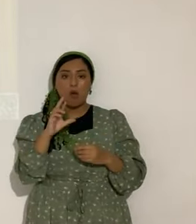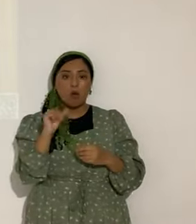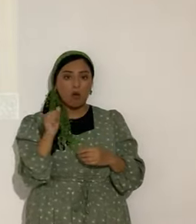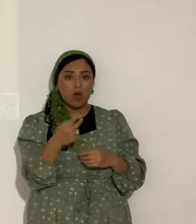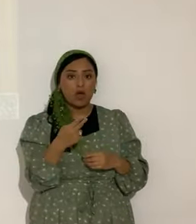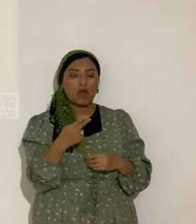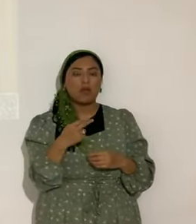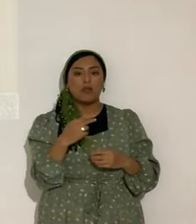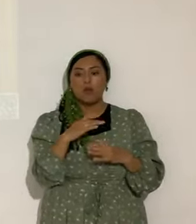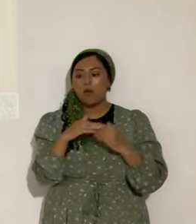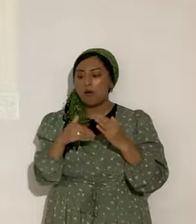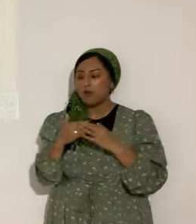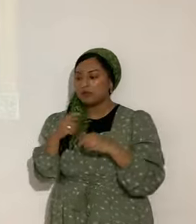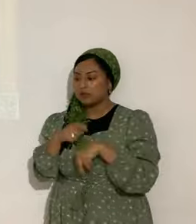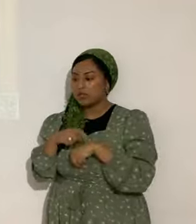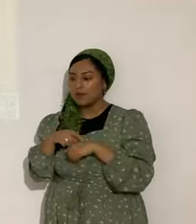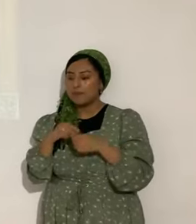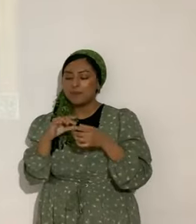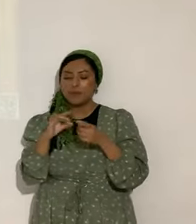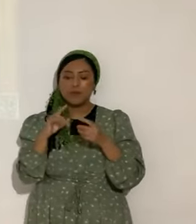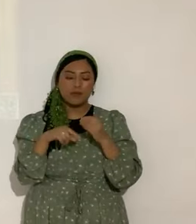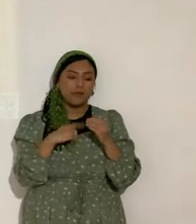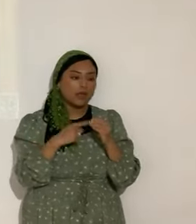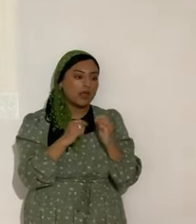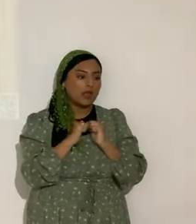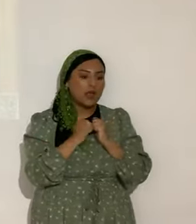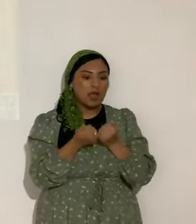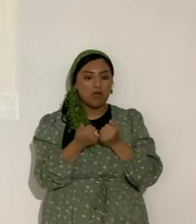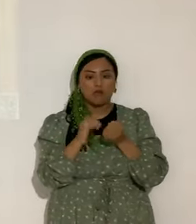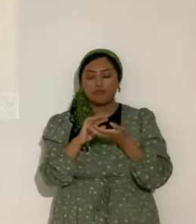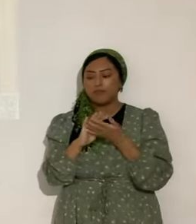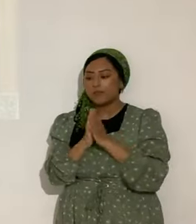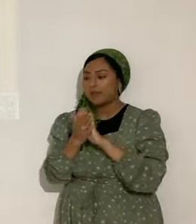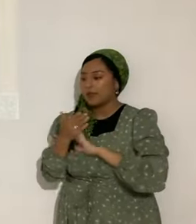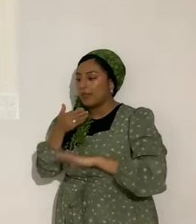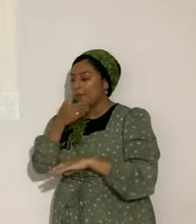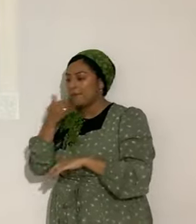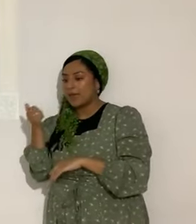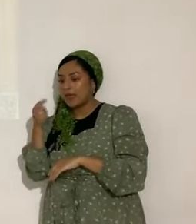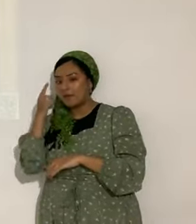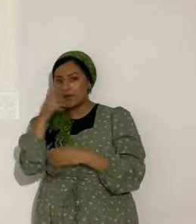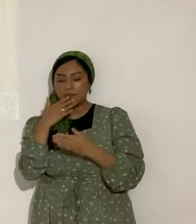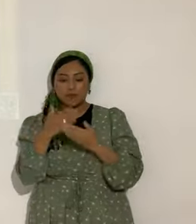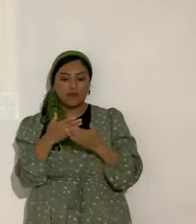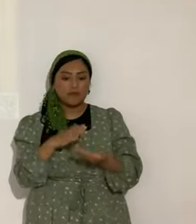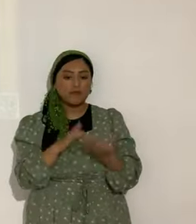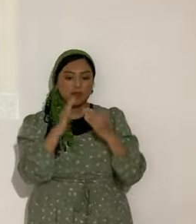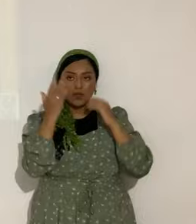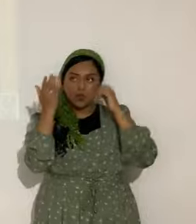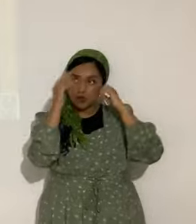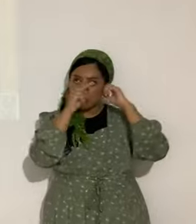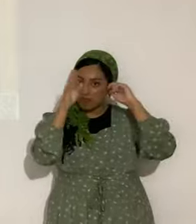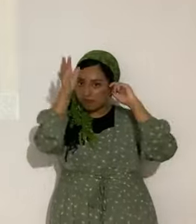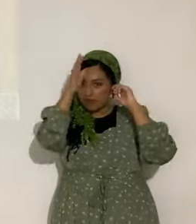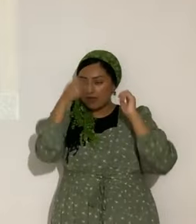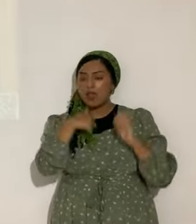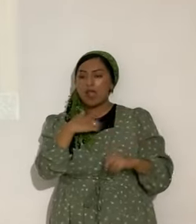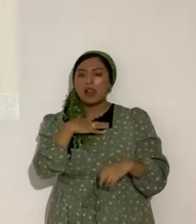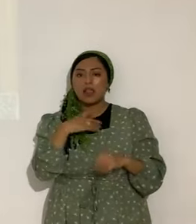el tiempo estamos hablando de cómo ser mejores. Para agradar al Todopoderoso. A mí me gusta mucho cuando he